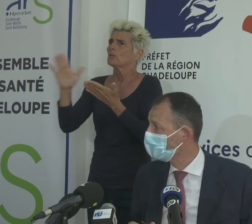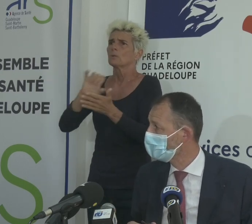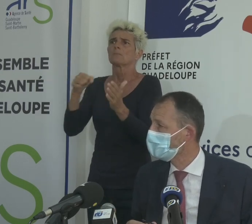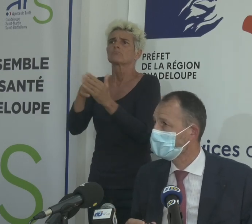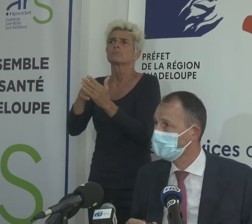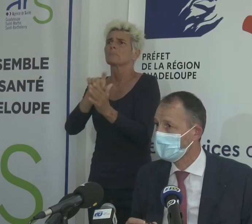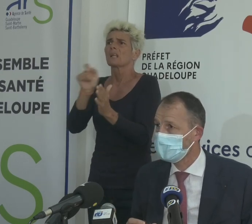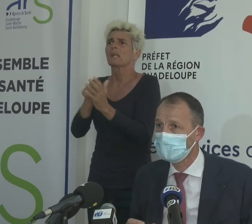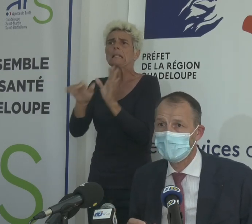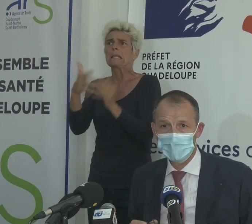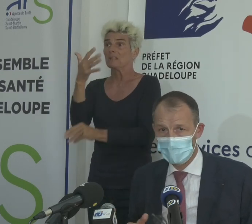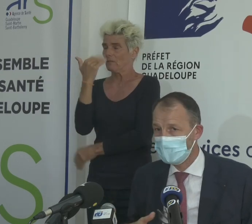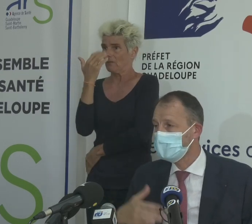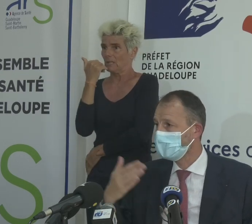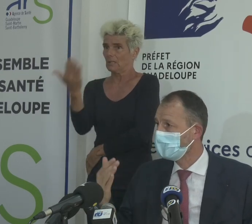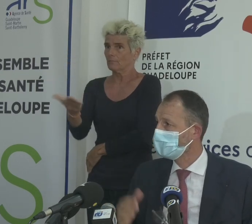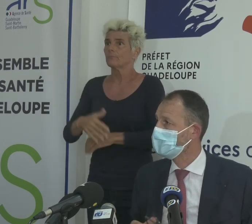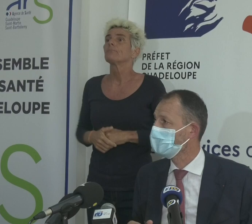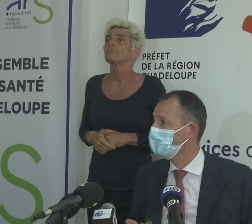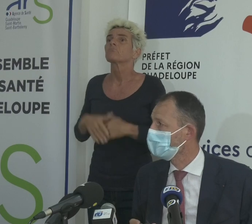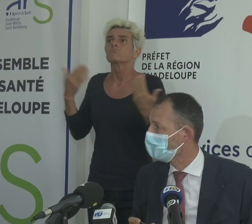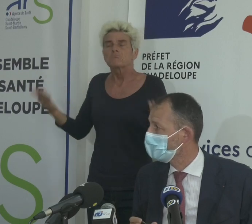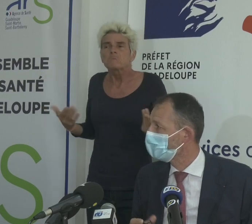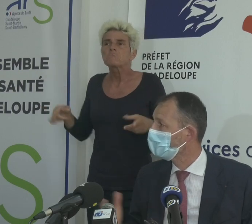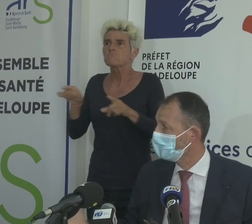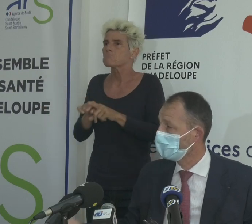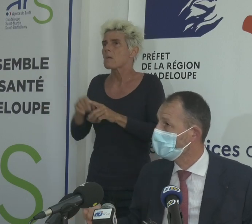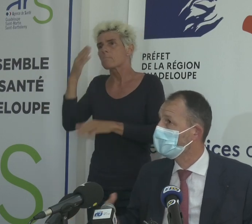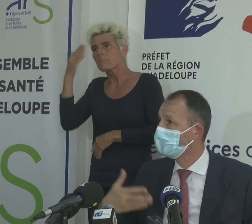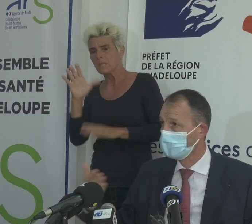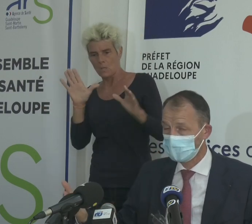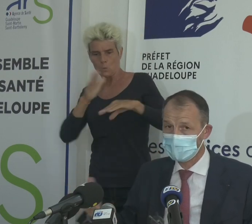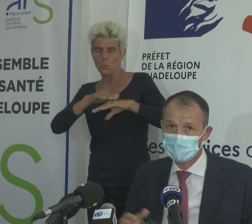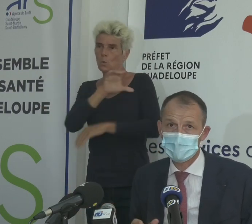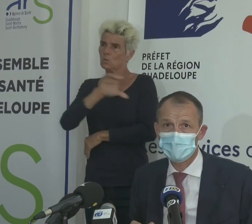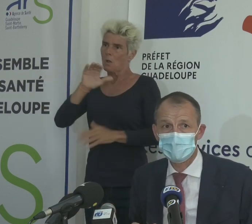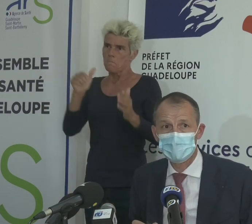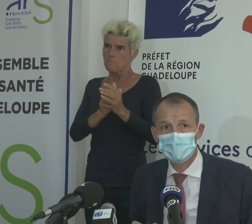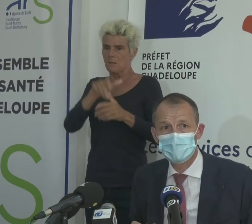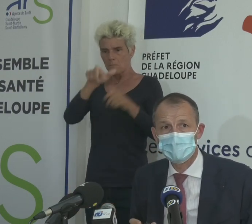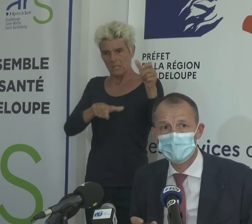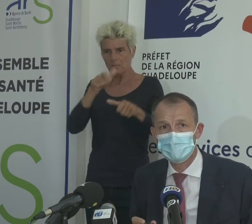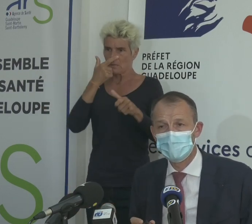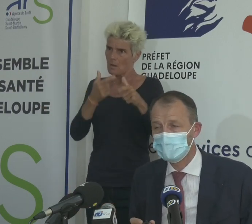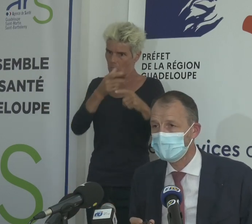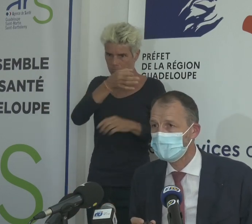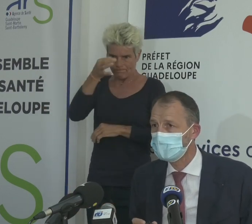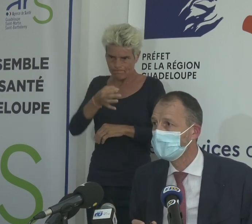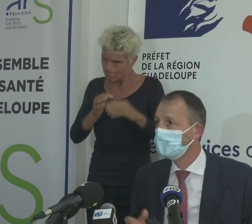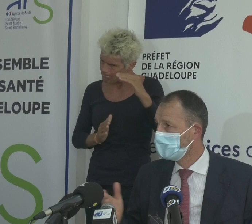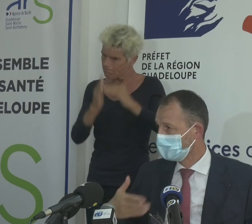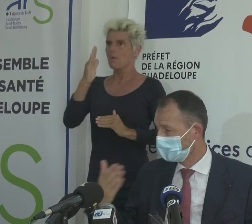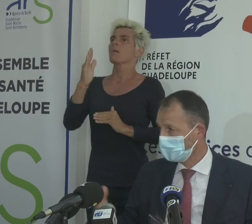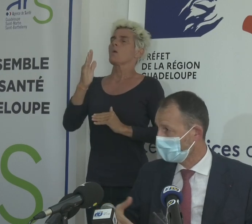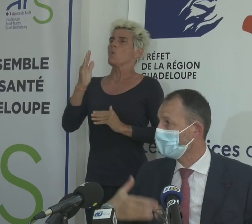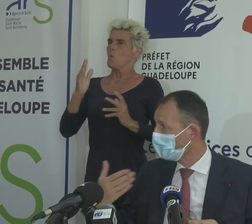utiliser cet outil, c'est indispensable. Et même si on a des taux d'incidence qui sont très élevés, qui sont issus de ce nombre de tests et du taux de positivité,